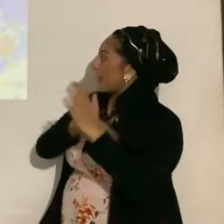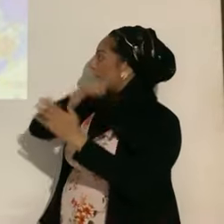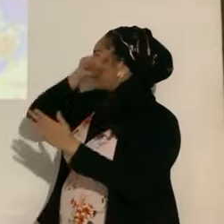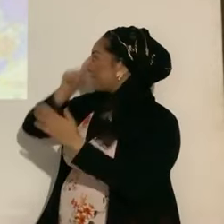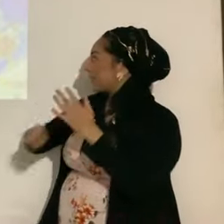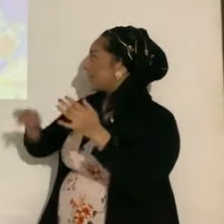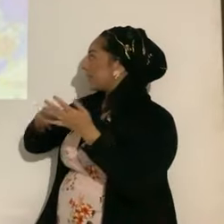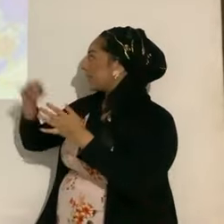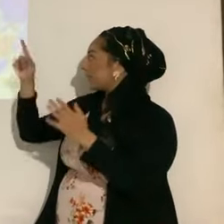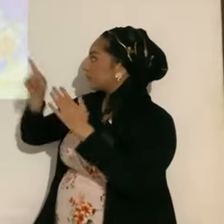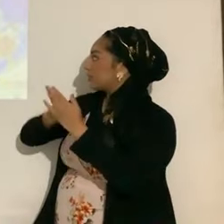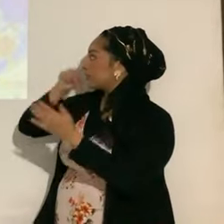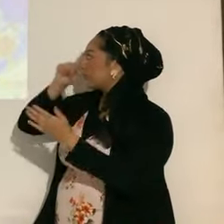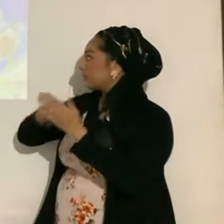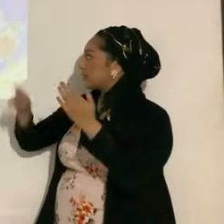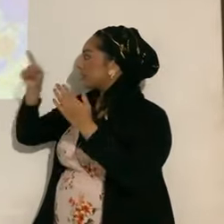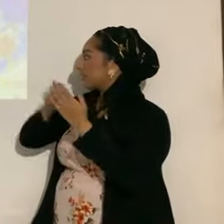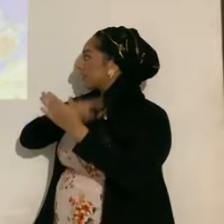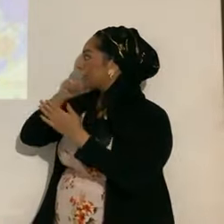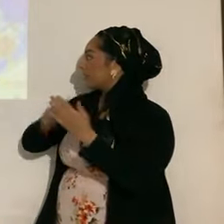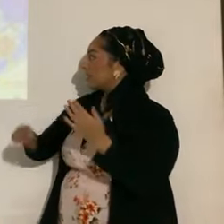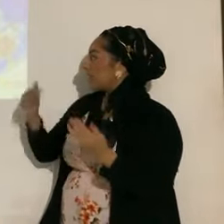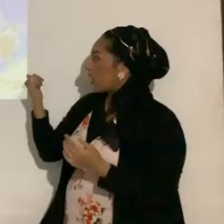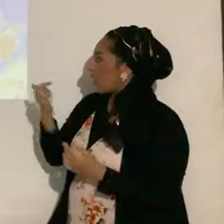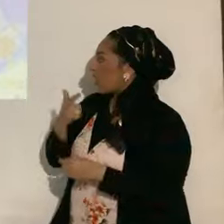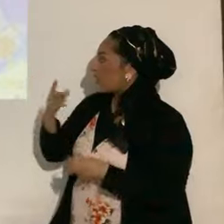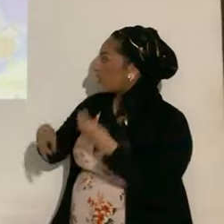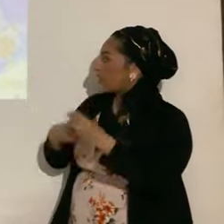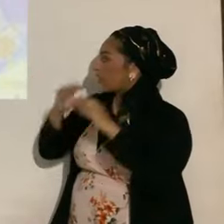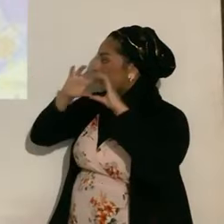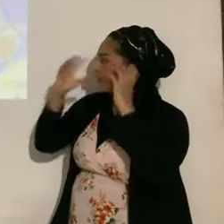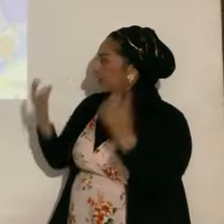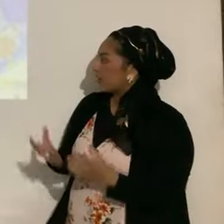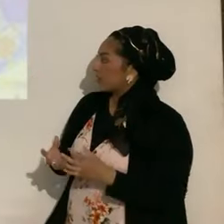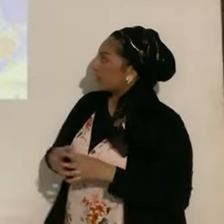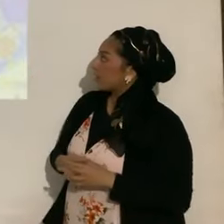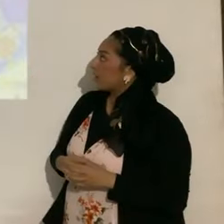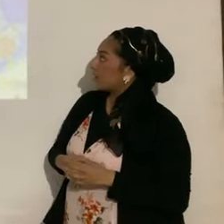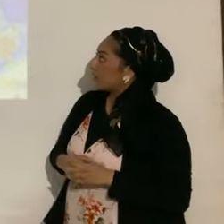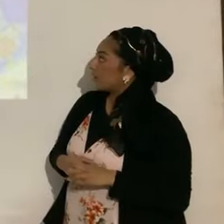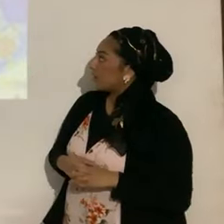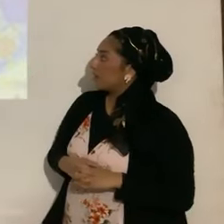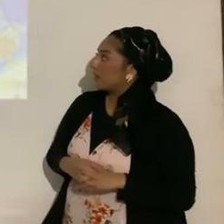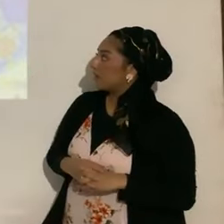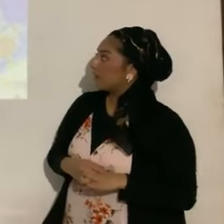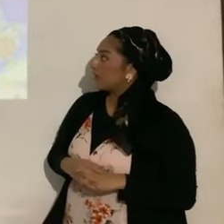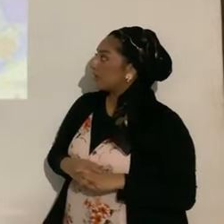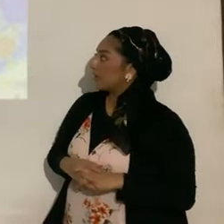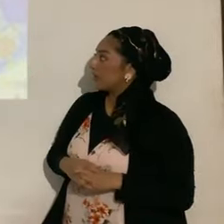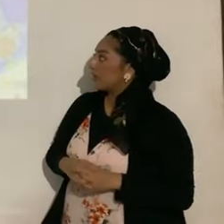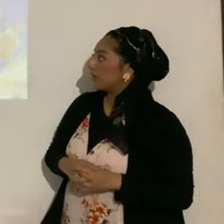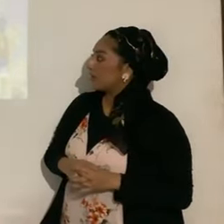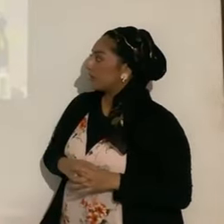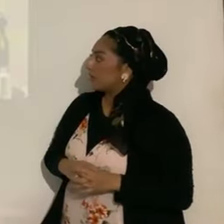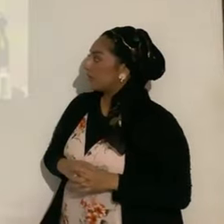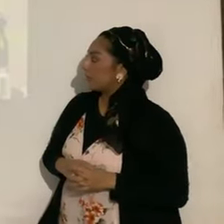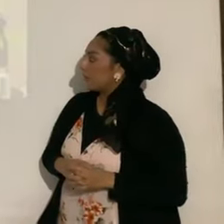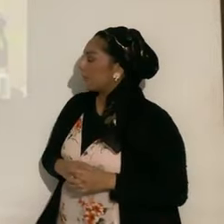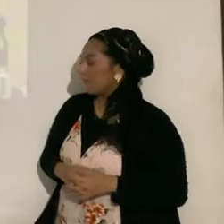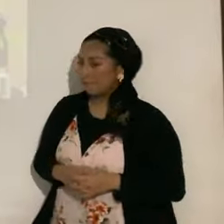tache, tache, por todos lados, tache, tache, tache, tache, bueno, volvemos hacia, muy bien, entonces